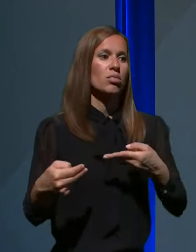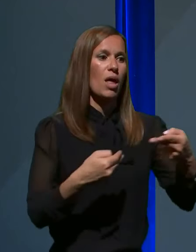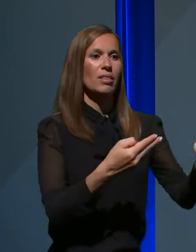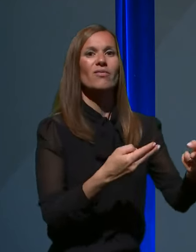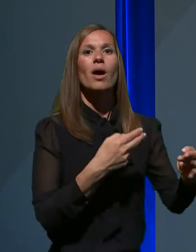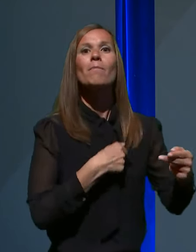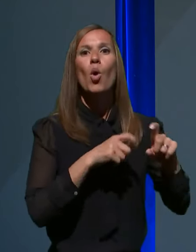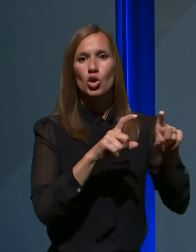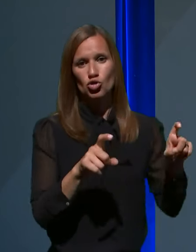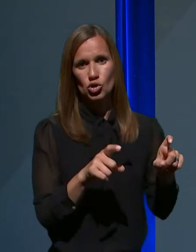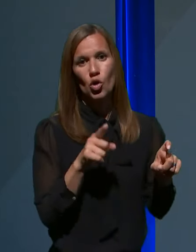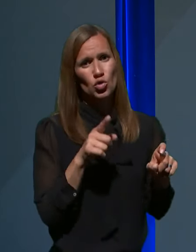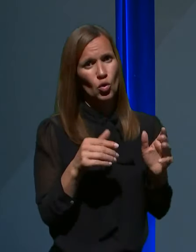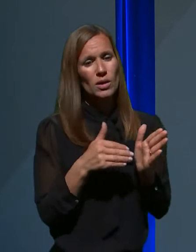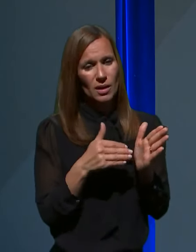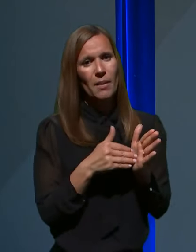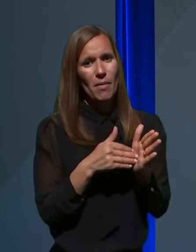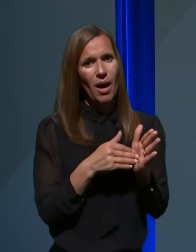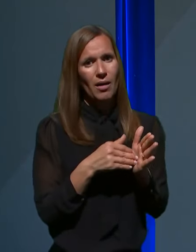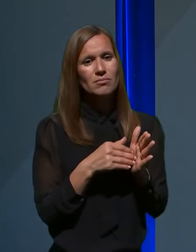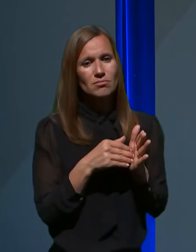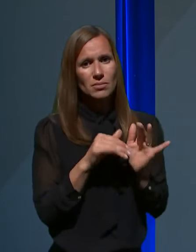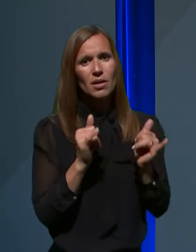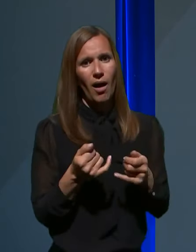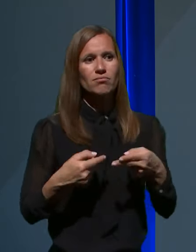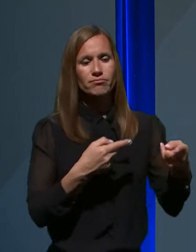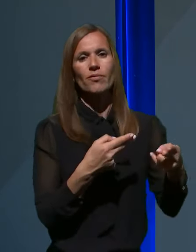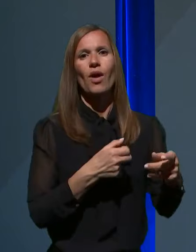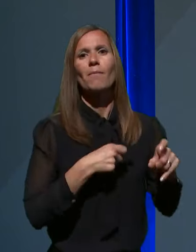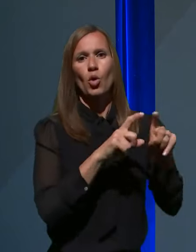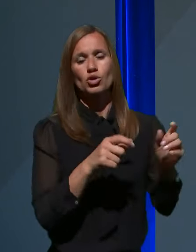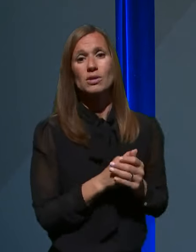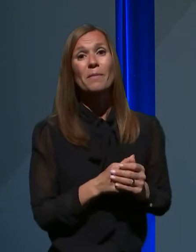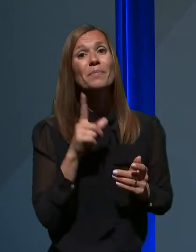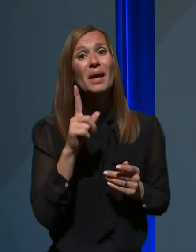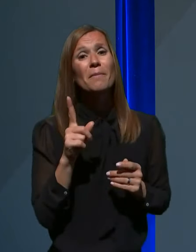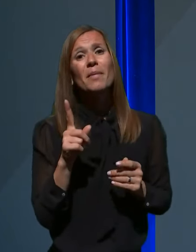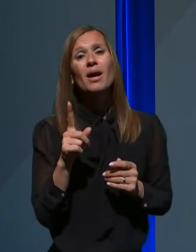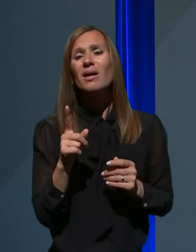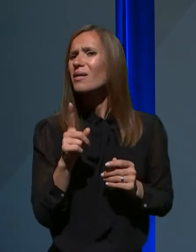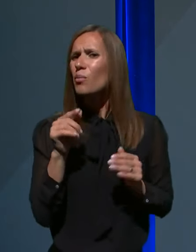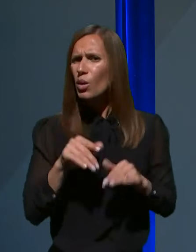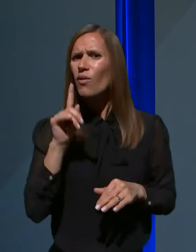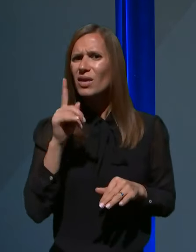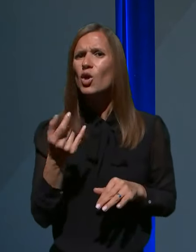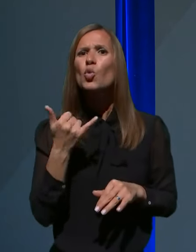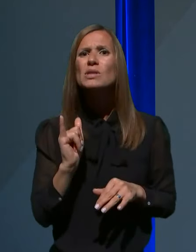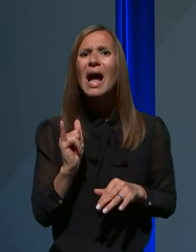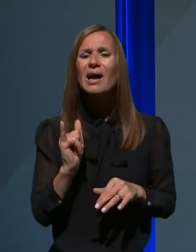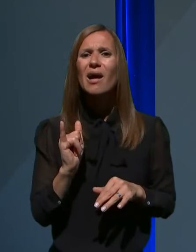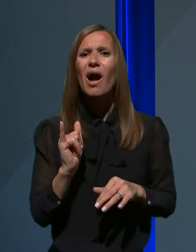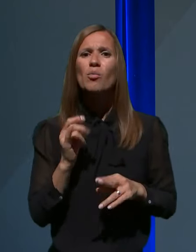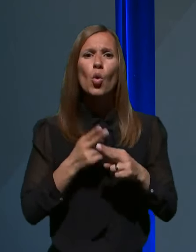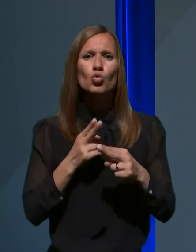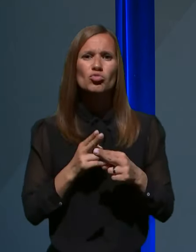Vedeti pa je treba, da vsaka okužba, ki lahko poteka tudi kot blažji respiratorni infekt, ne sodi v bolnišnico,